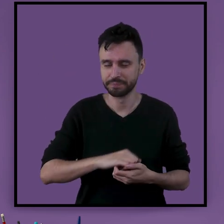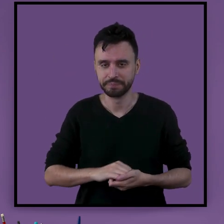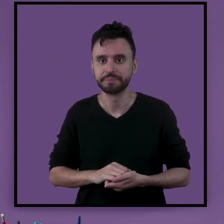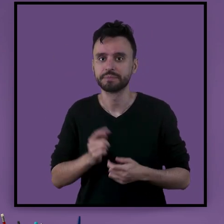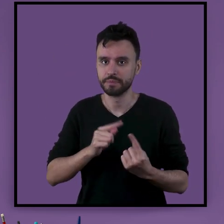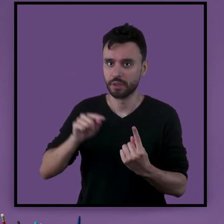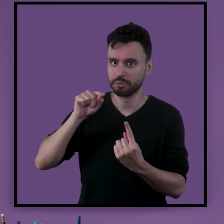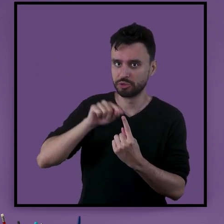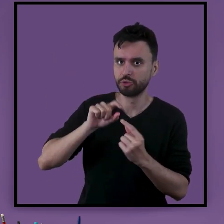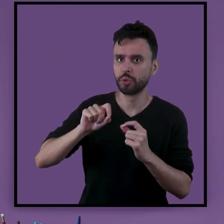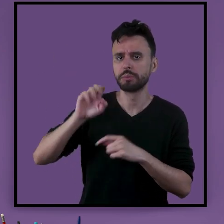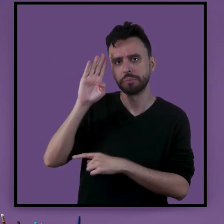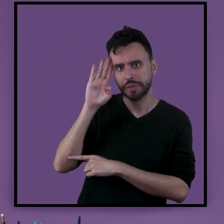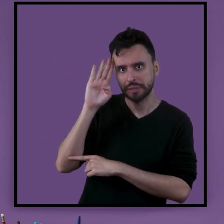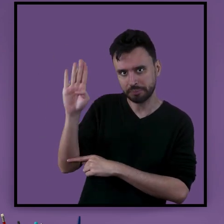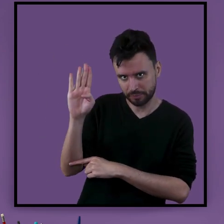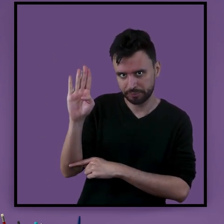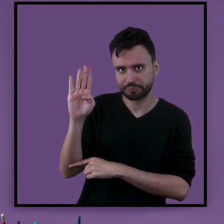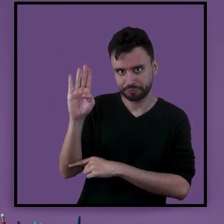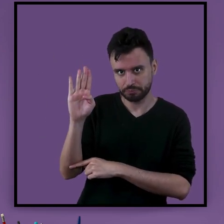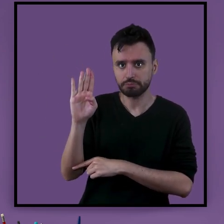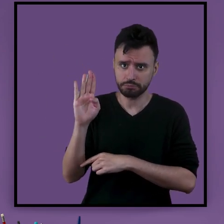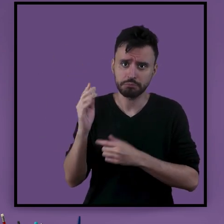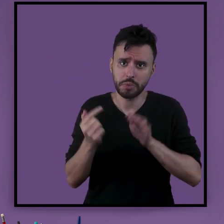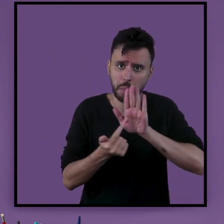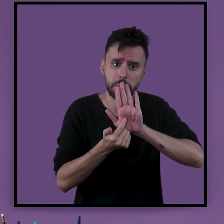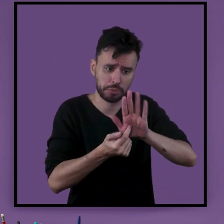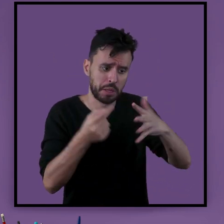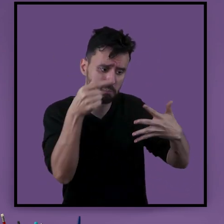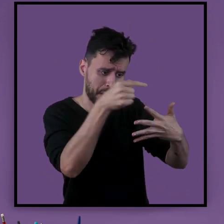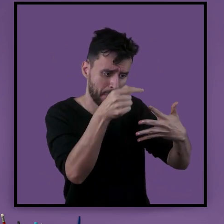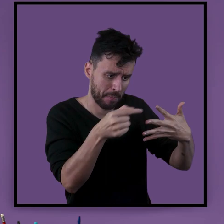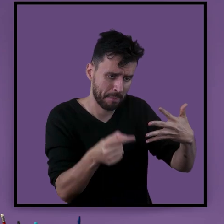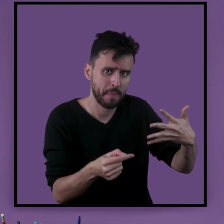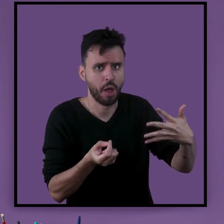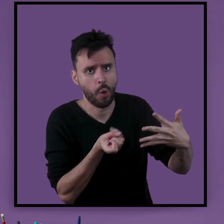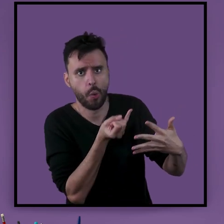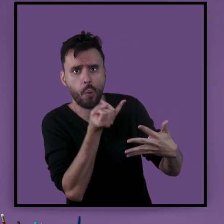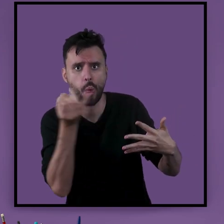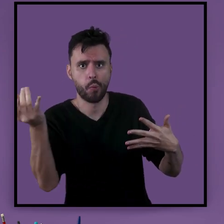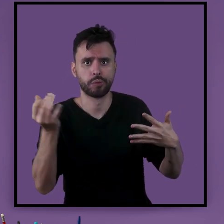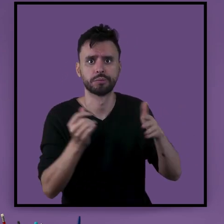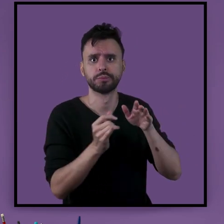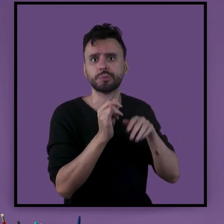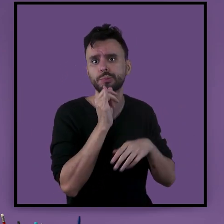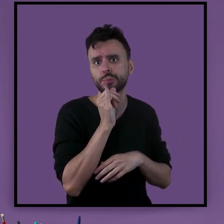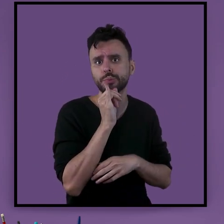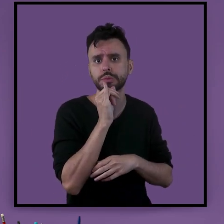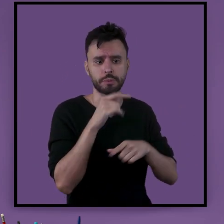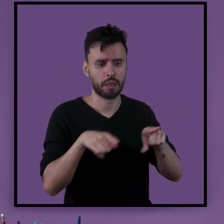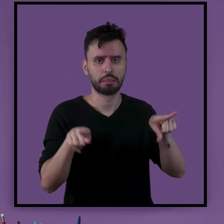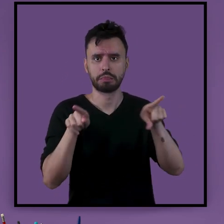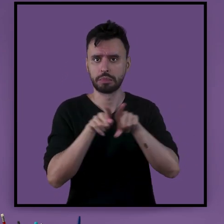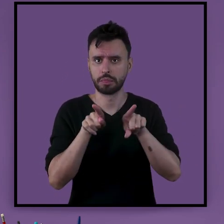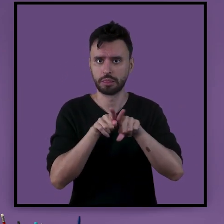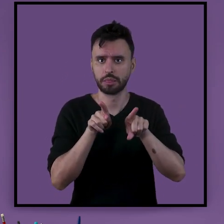Nosso objetivo aqui, neste vídeo, é além de apresentar os gêneros, também apresentar as